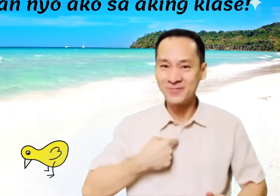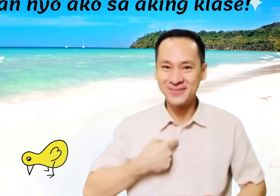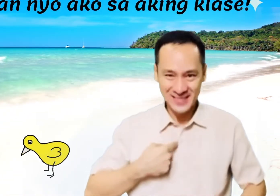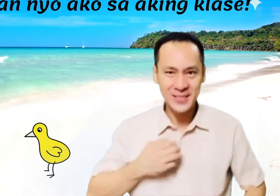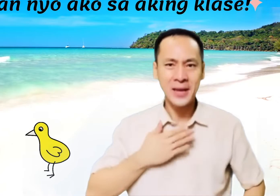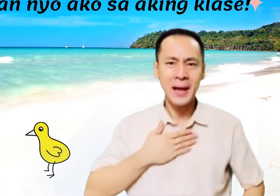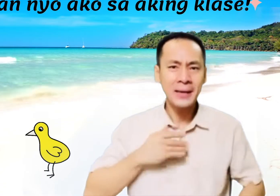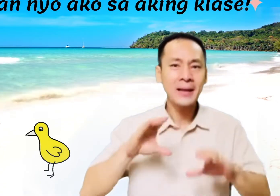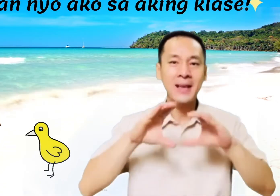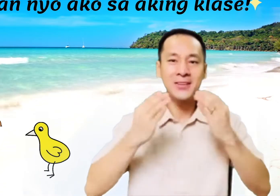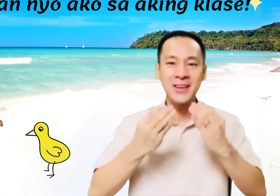in my class.